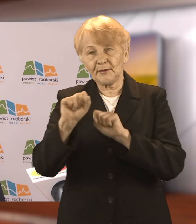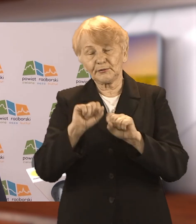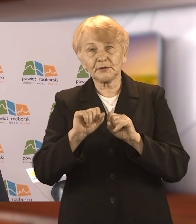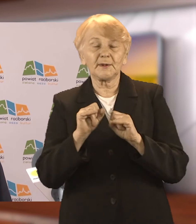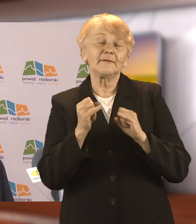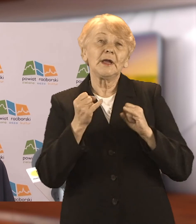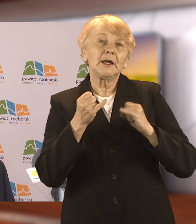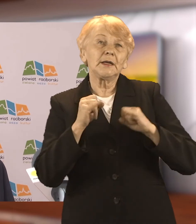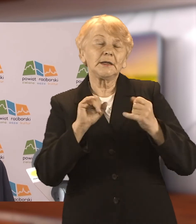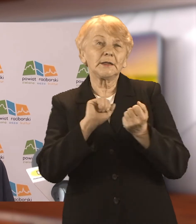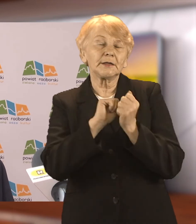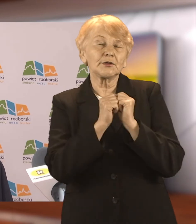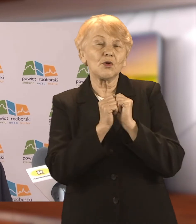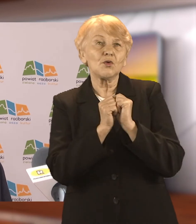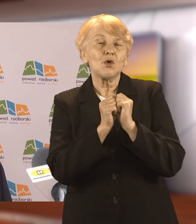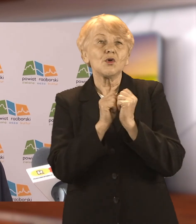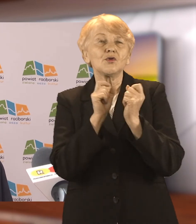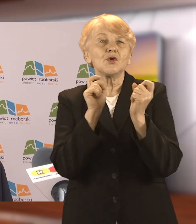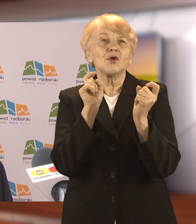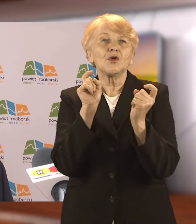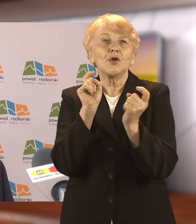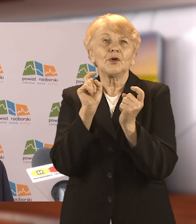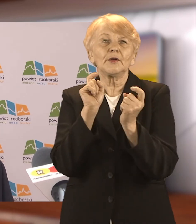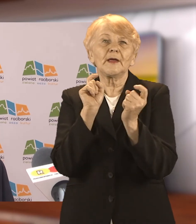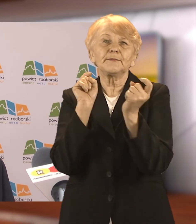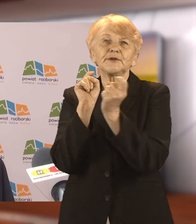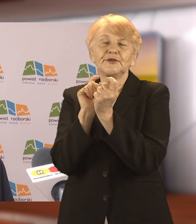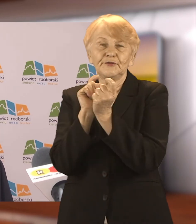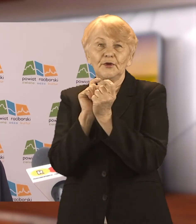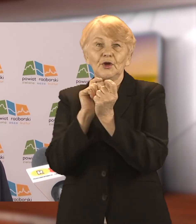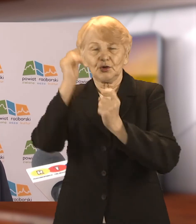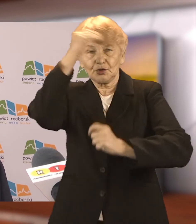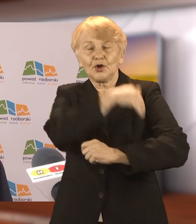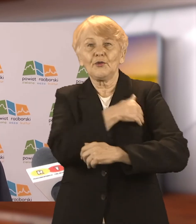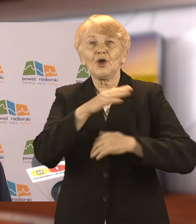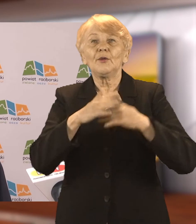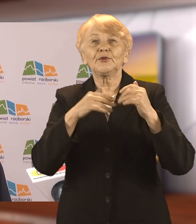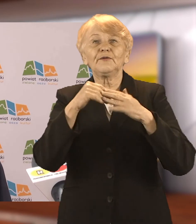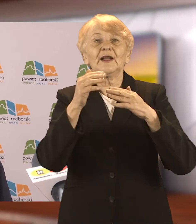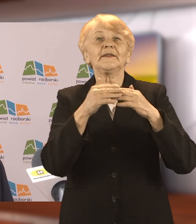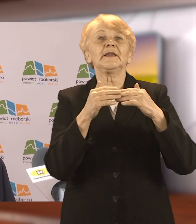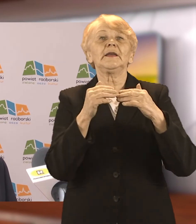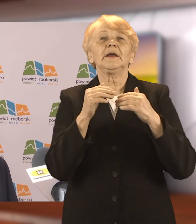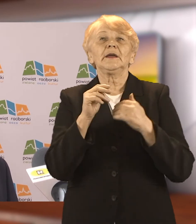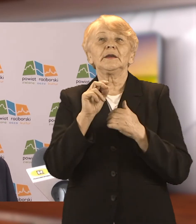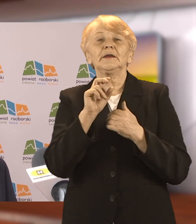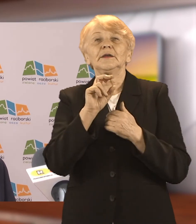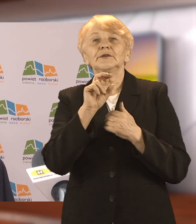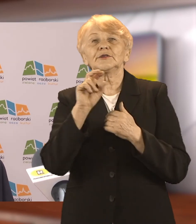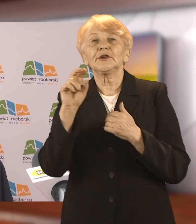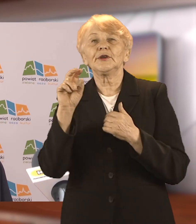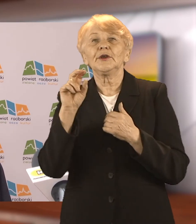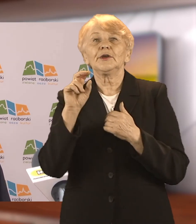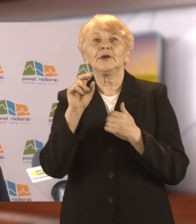Wskazujemy miejsca parkingowe przy USC na Wileńskiej, na Kasprowicza, a przede wszystkim na Placu